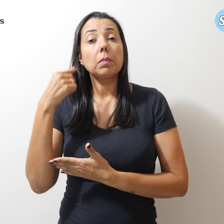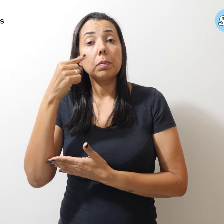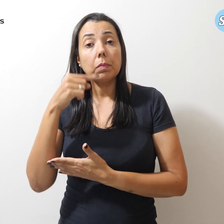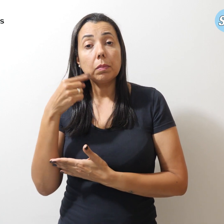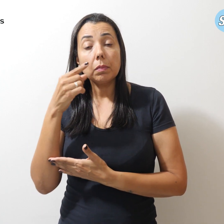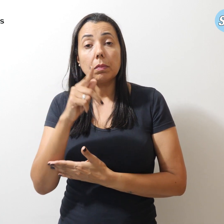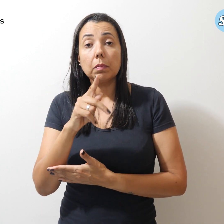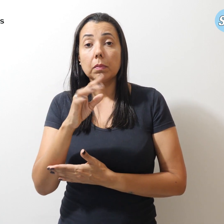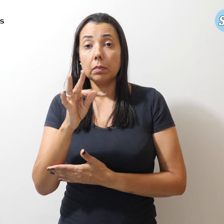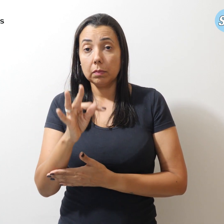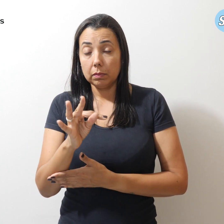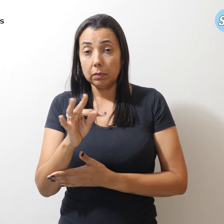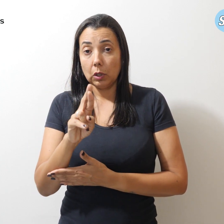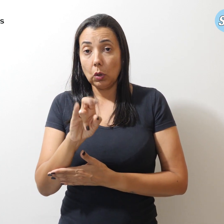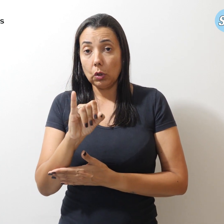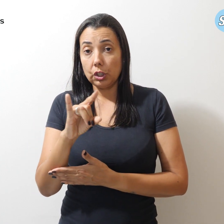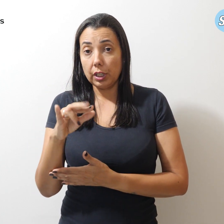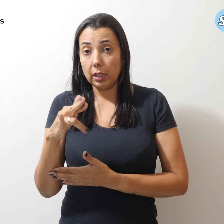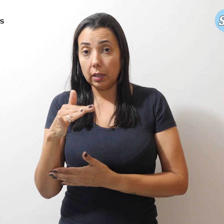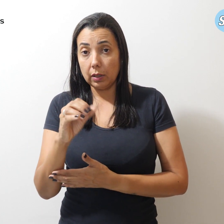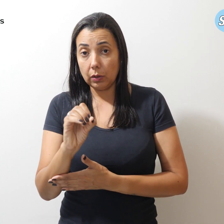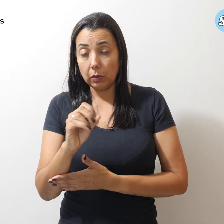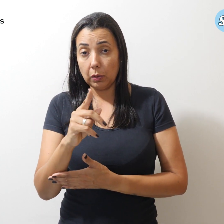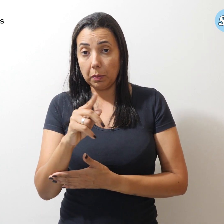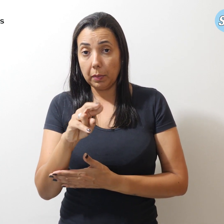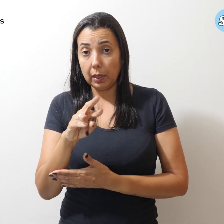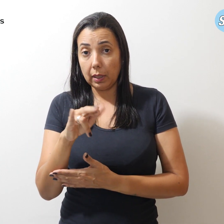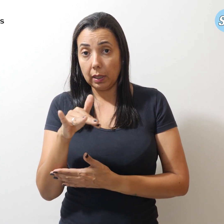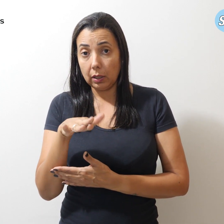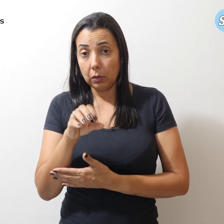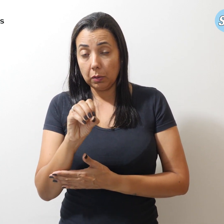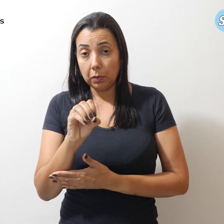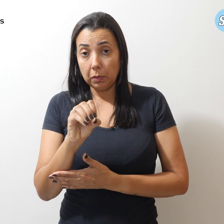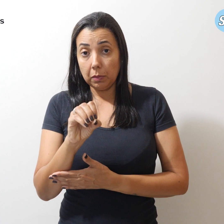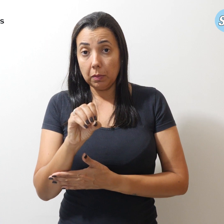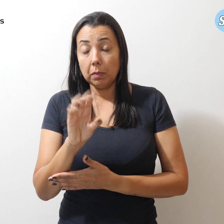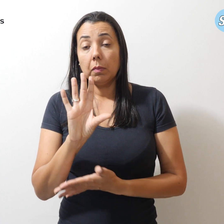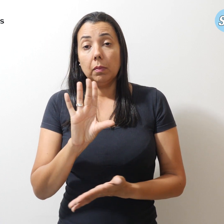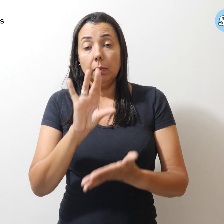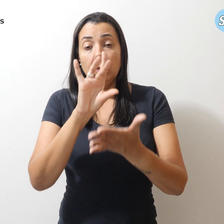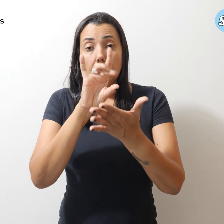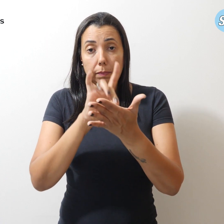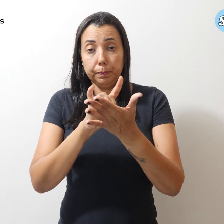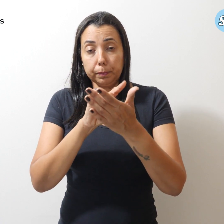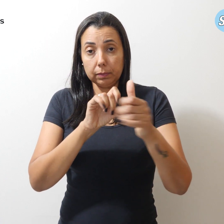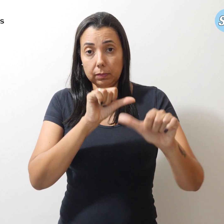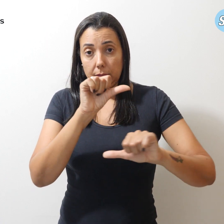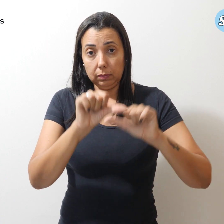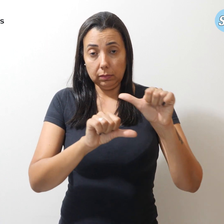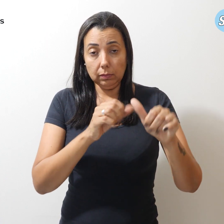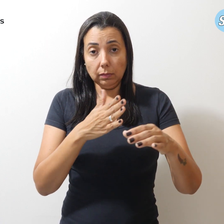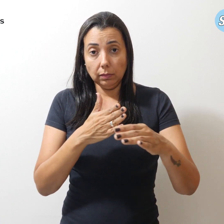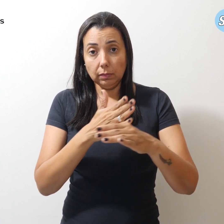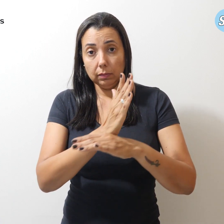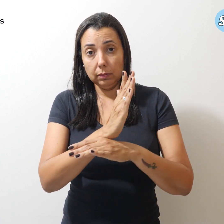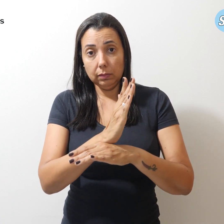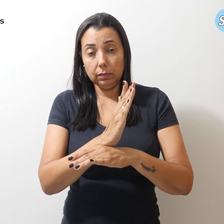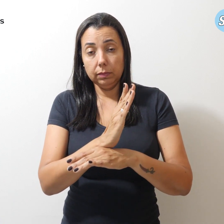PT, Rogério Correia e Pedro Uxay afirmam que a mudança foi aprovada sem amplo